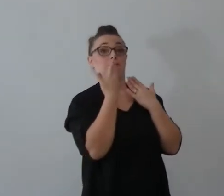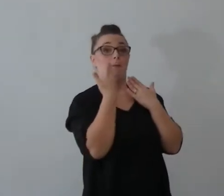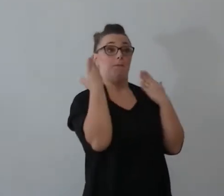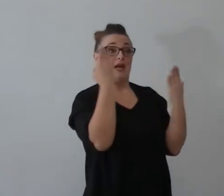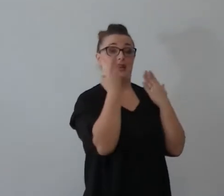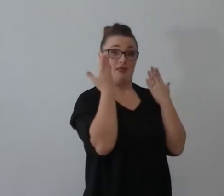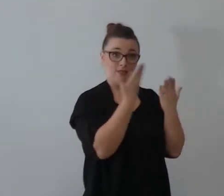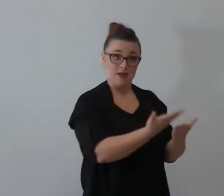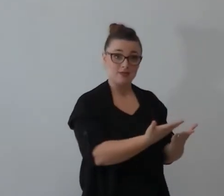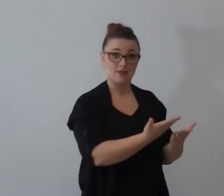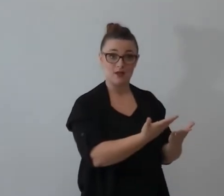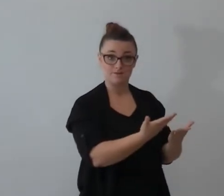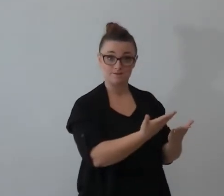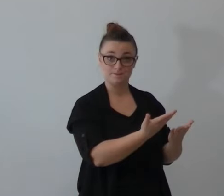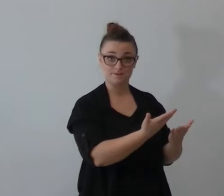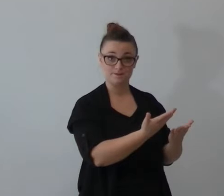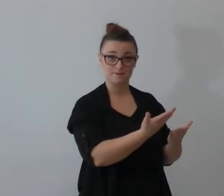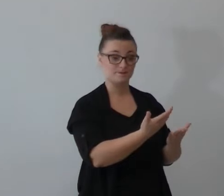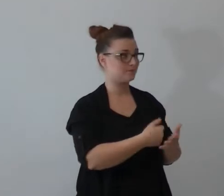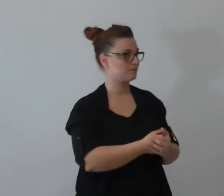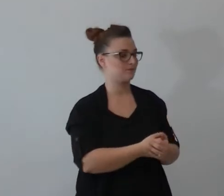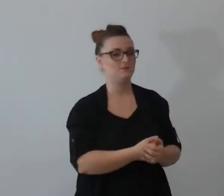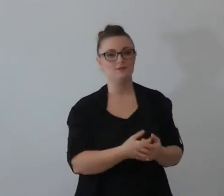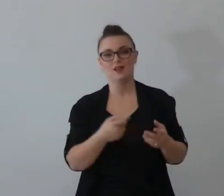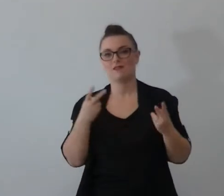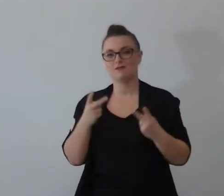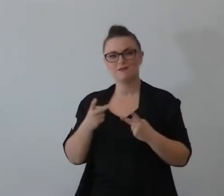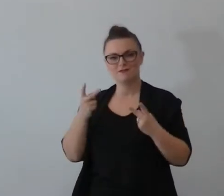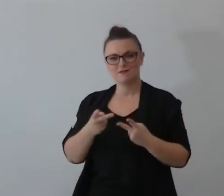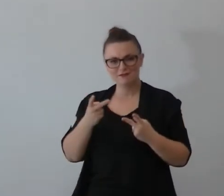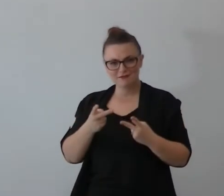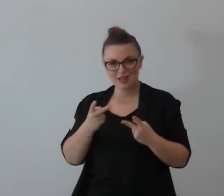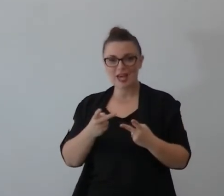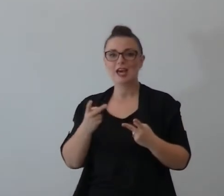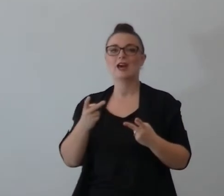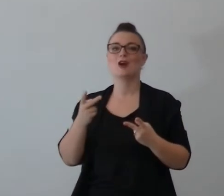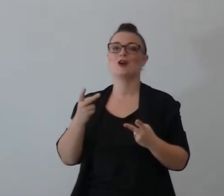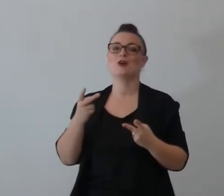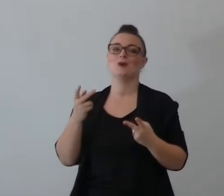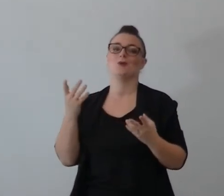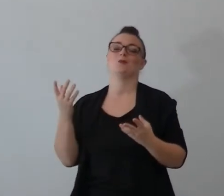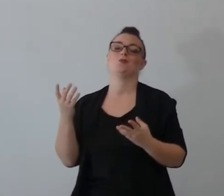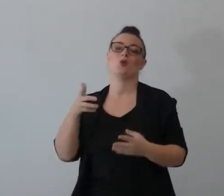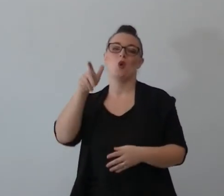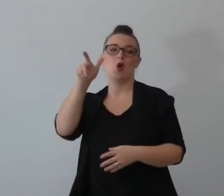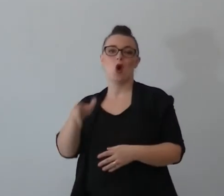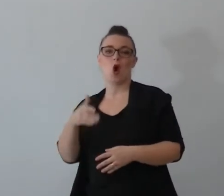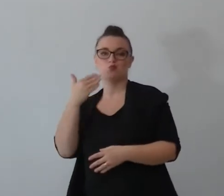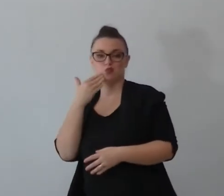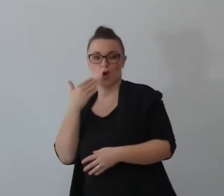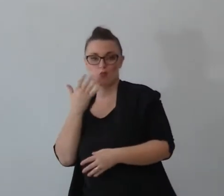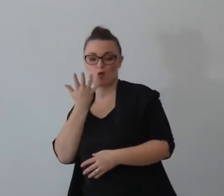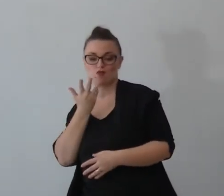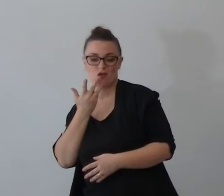non è un inizio normalmente quando uno deve andare a rimediare una